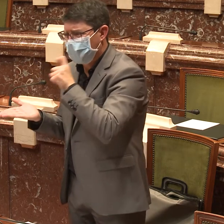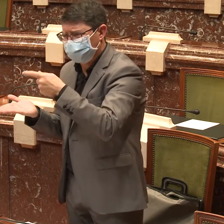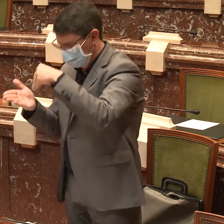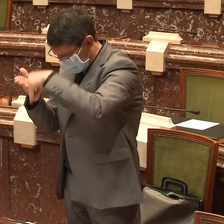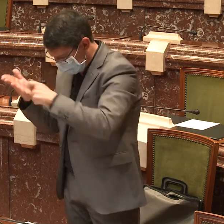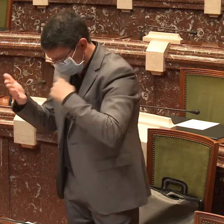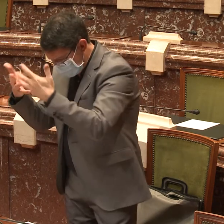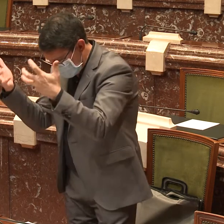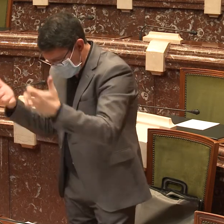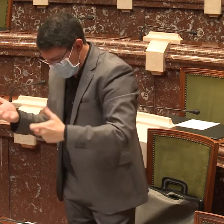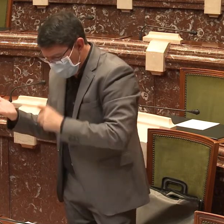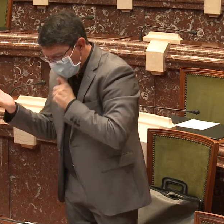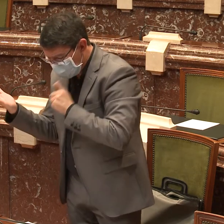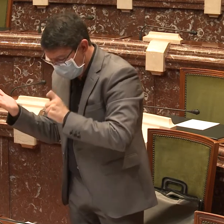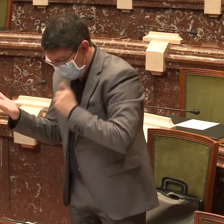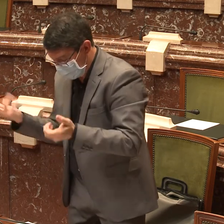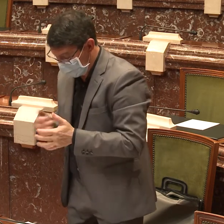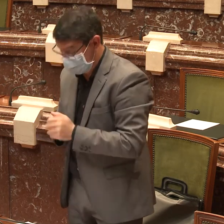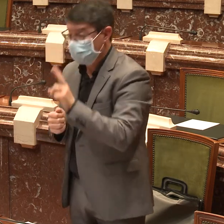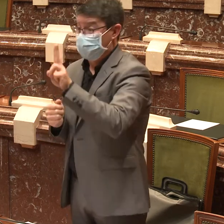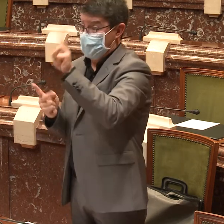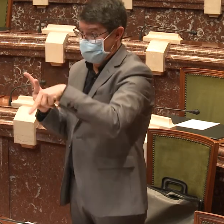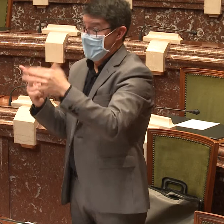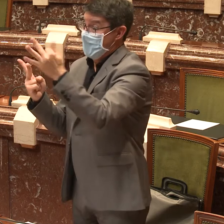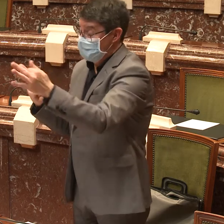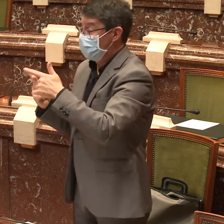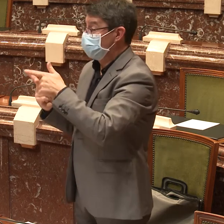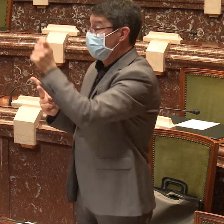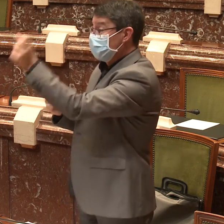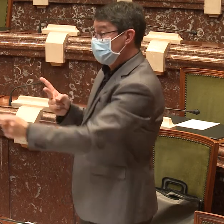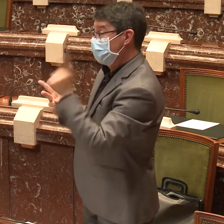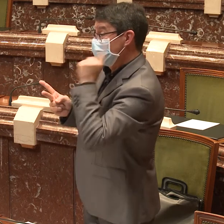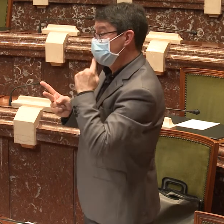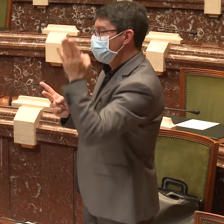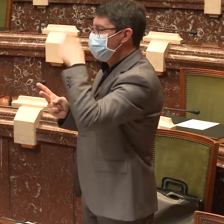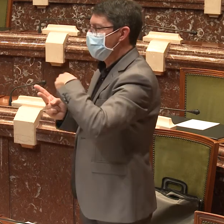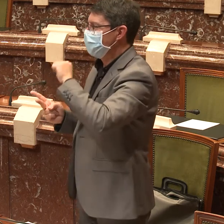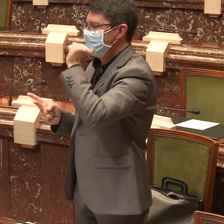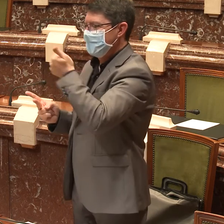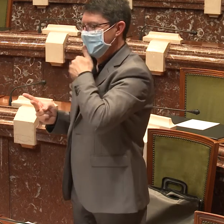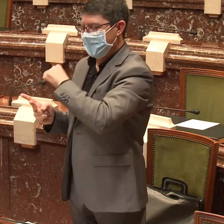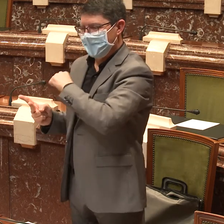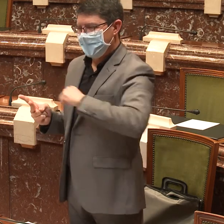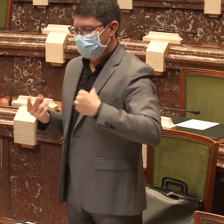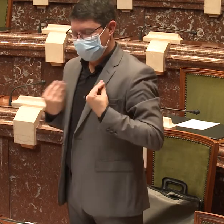ni el contenido de muchas preguntas escritas en un lenguaje complejo.